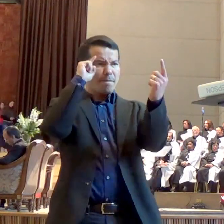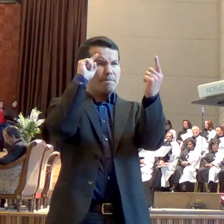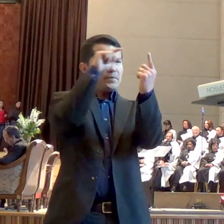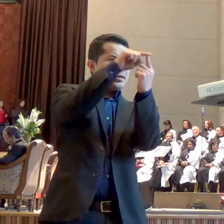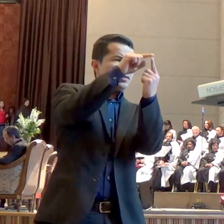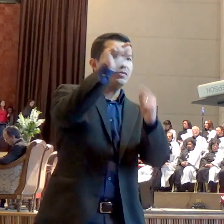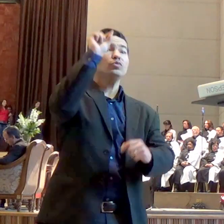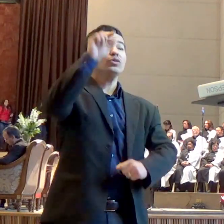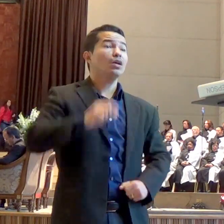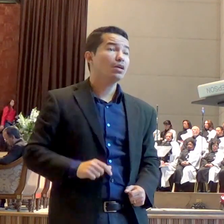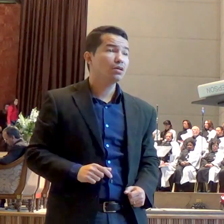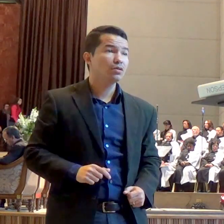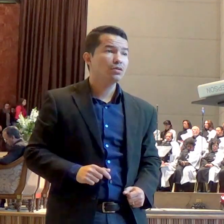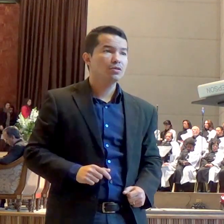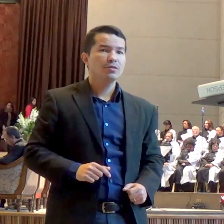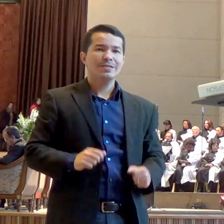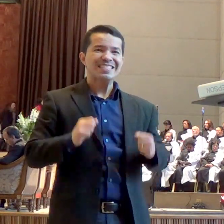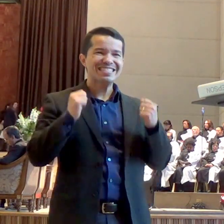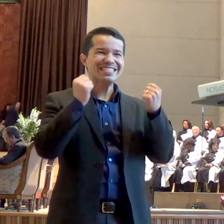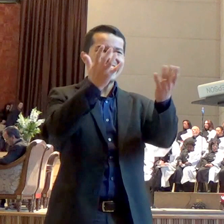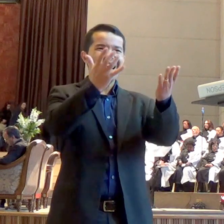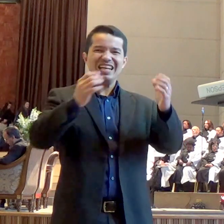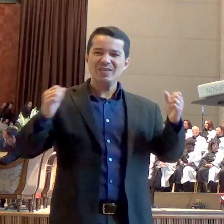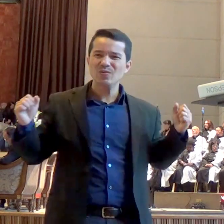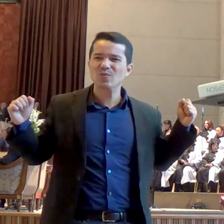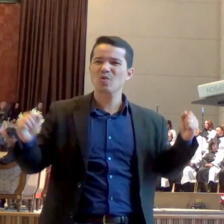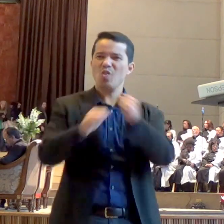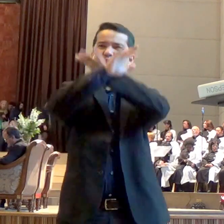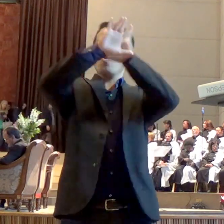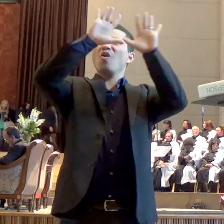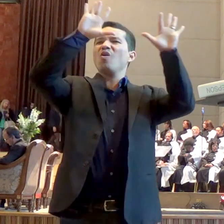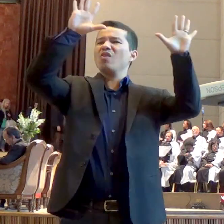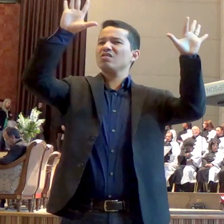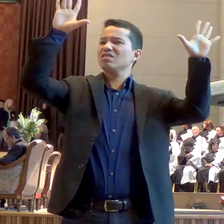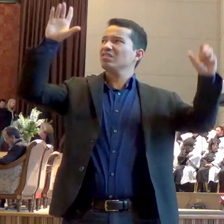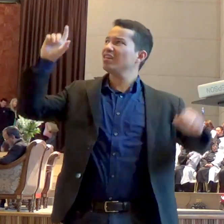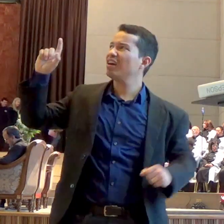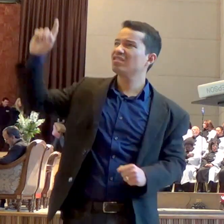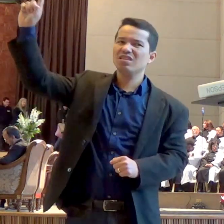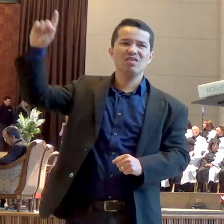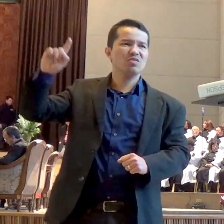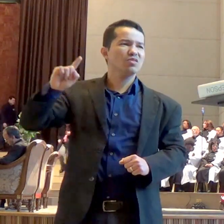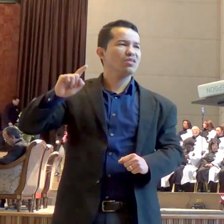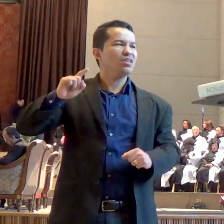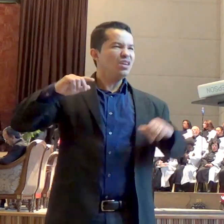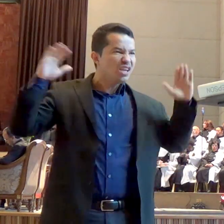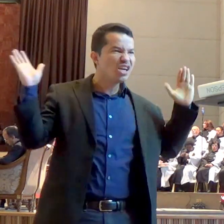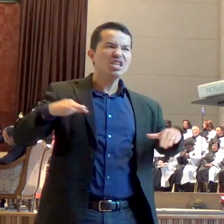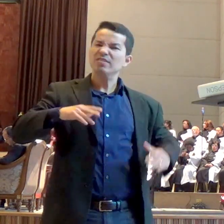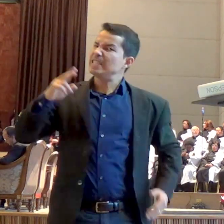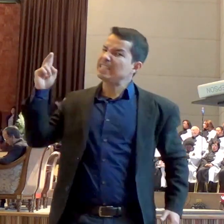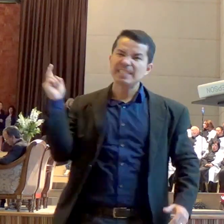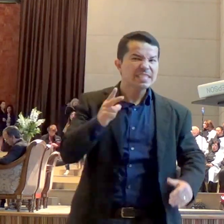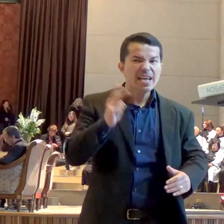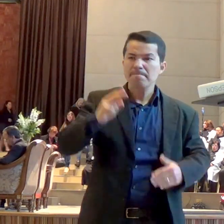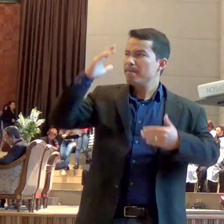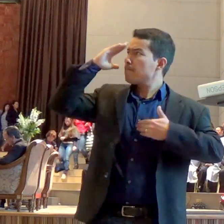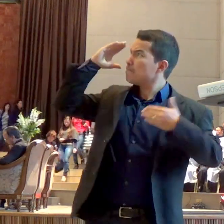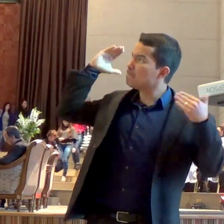que é darem glória, honra, ação de graças a Deus e a Jesus Cristo e